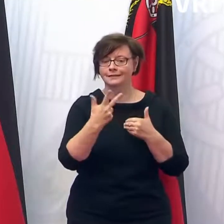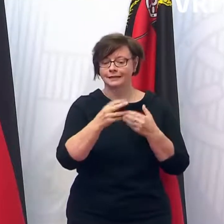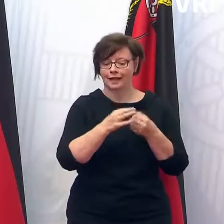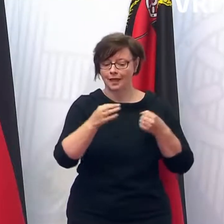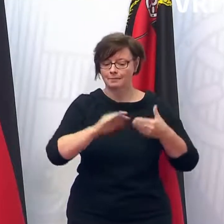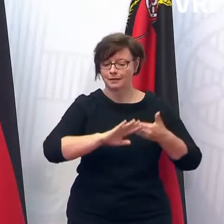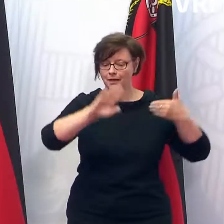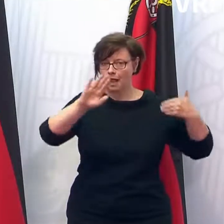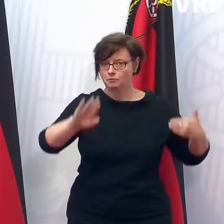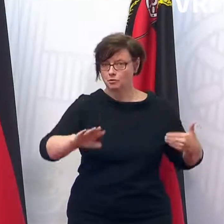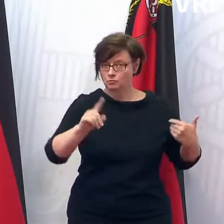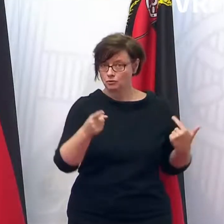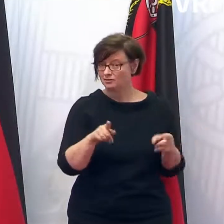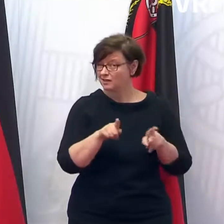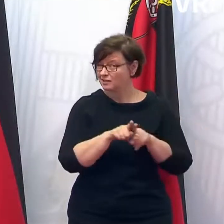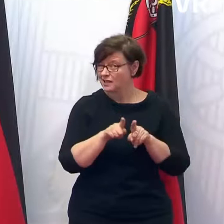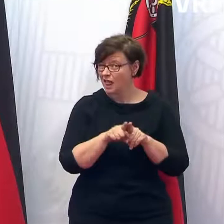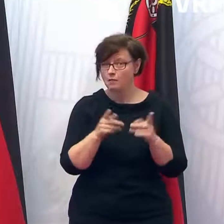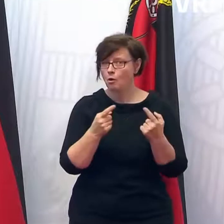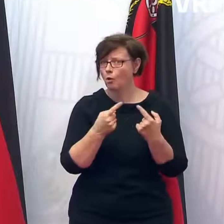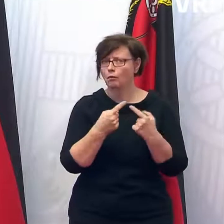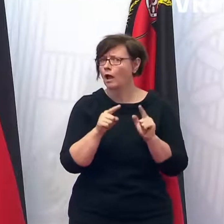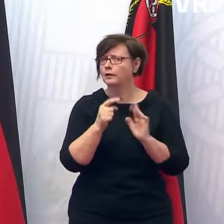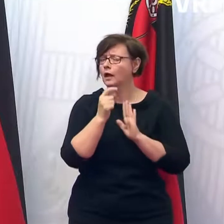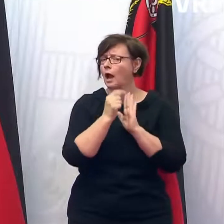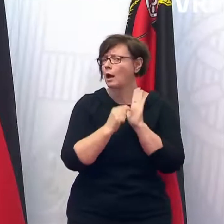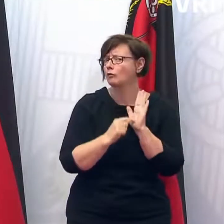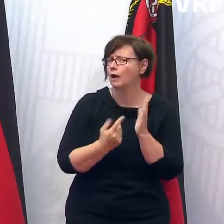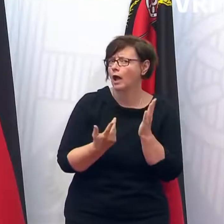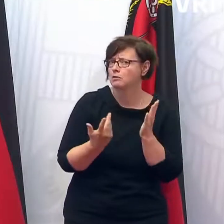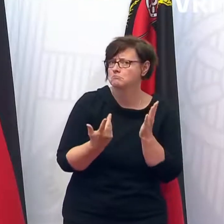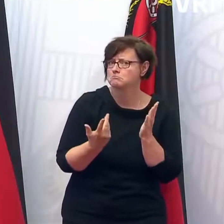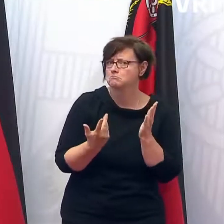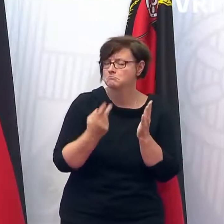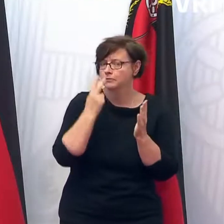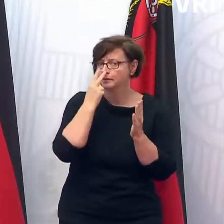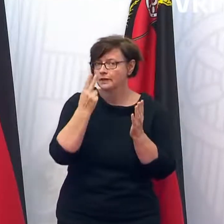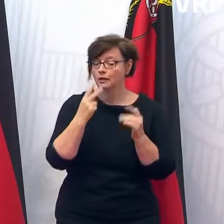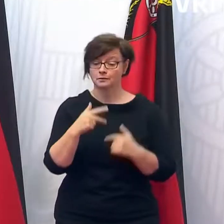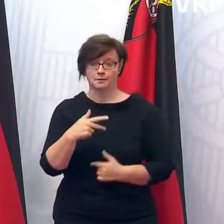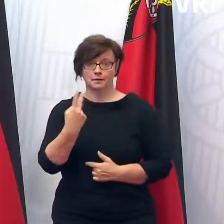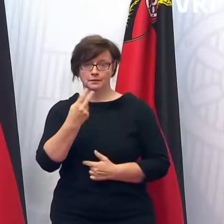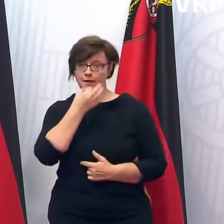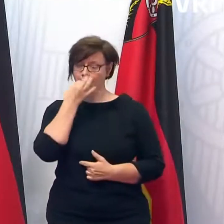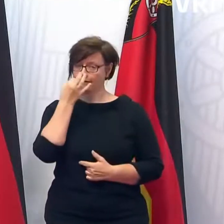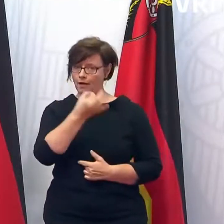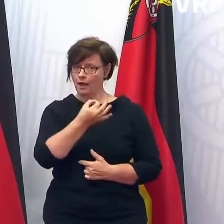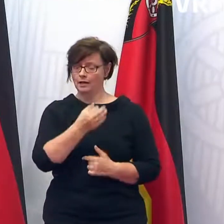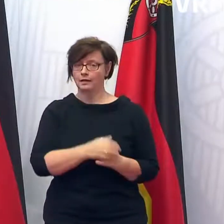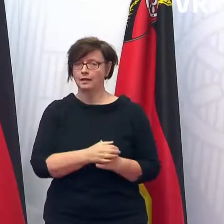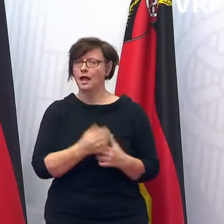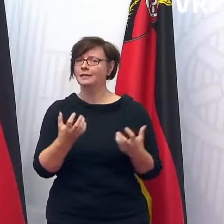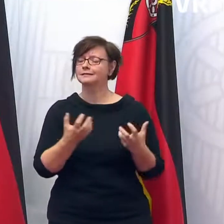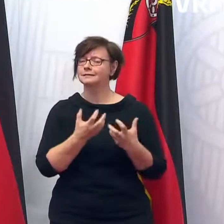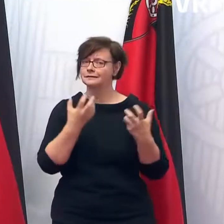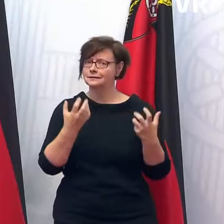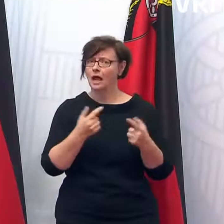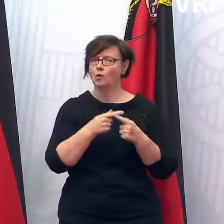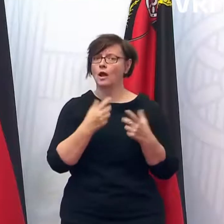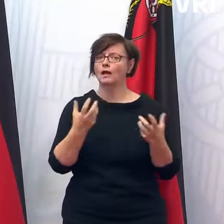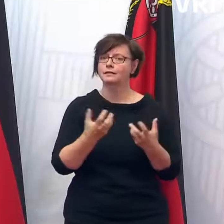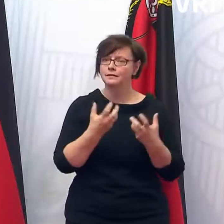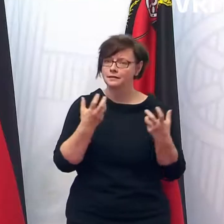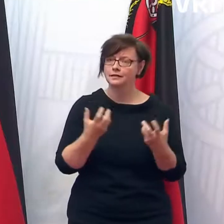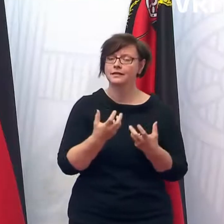wieder so? Oder welche Auflagen gibt es da generell? Und die zweite Frage, habe ich das richtig verstanden, dass Saunen und Thermen